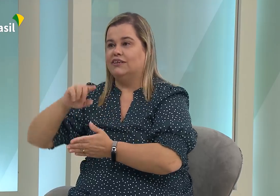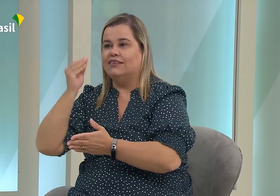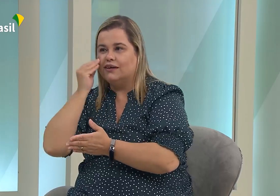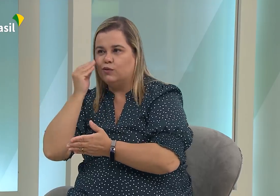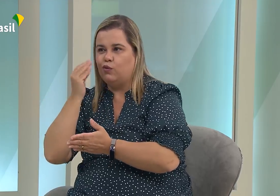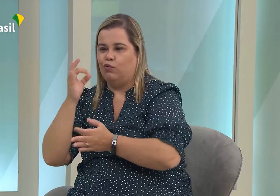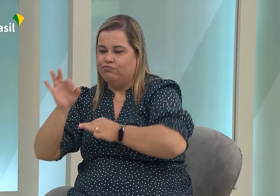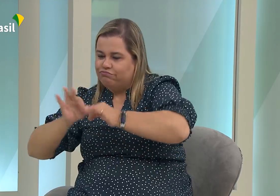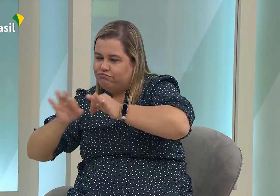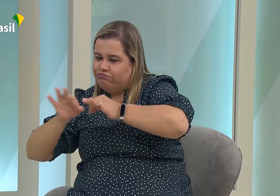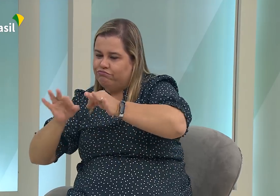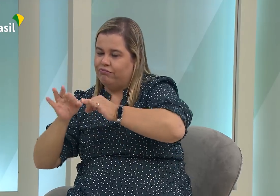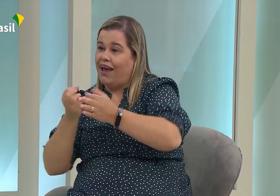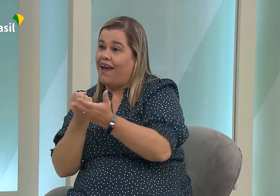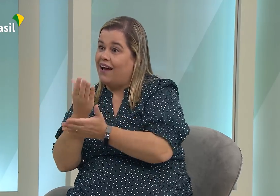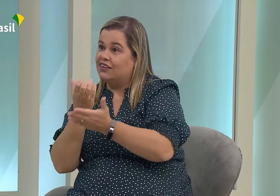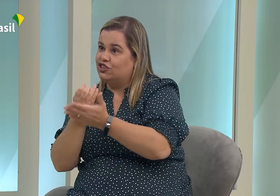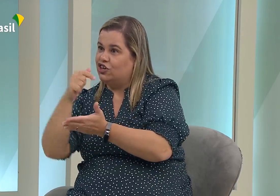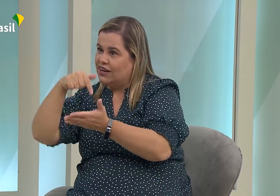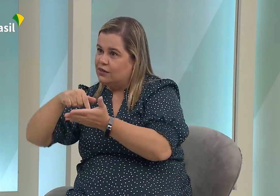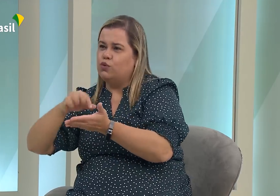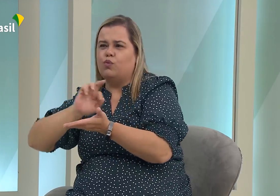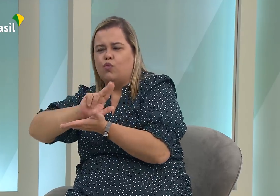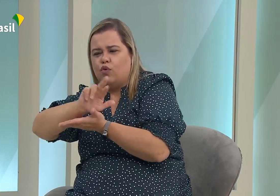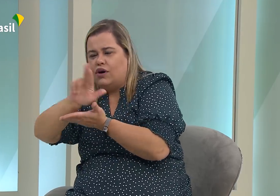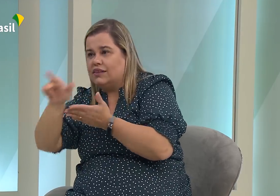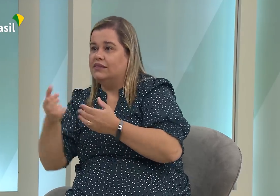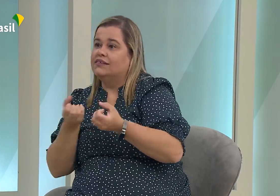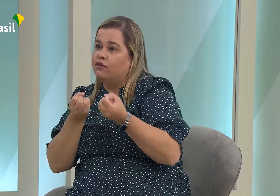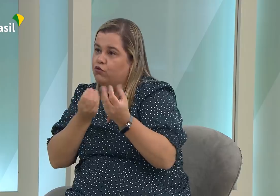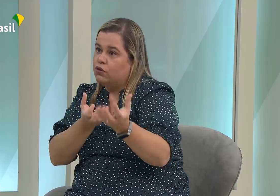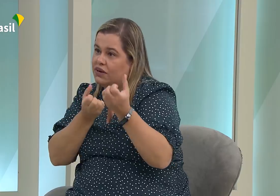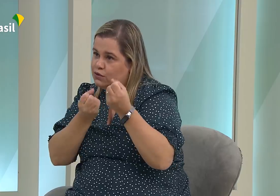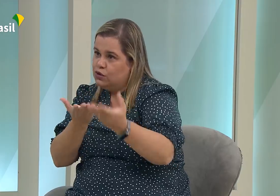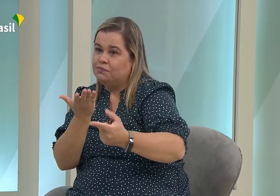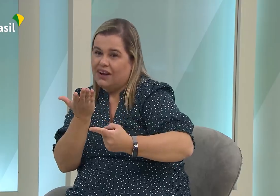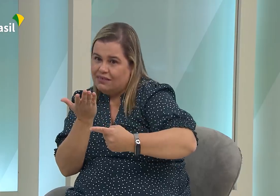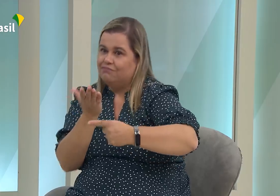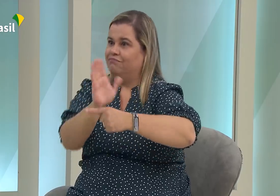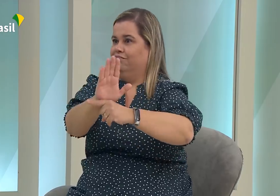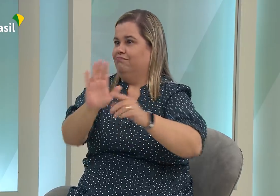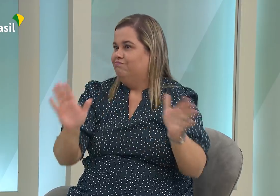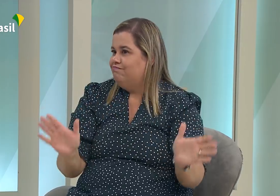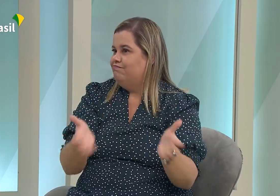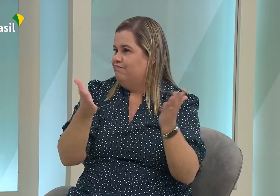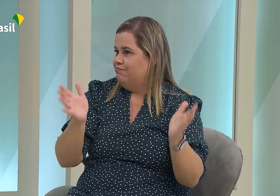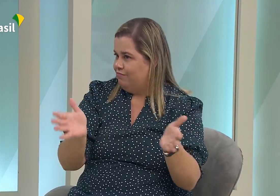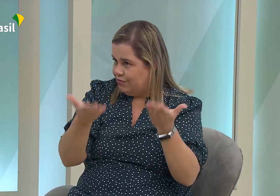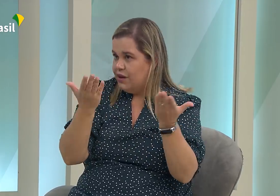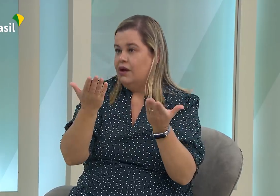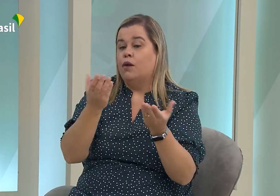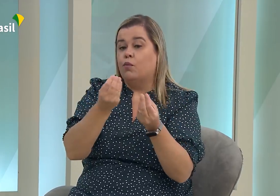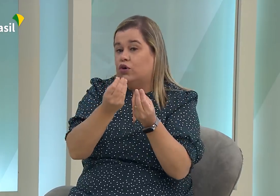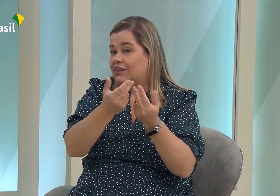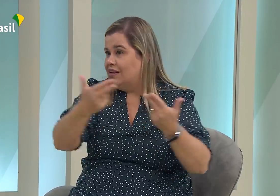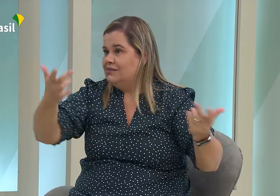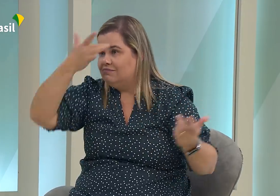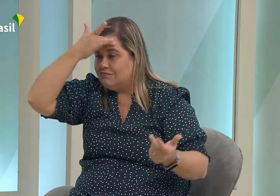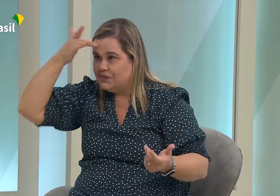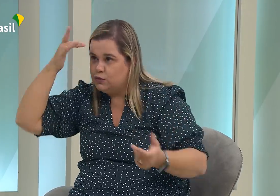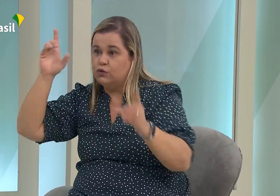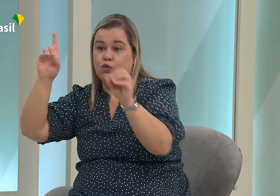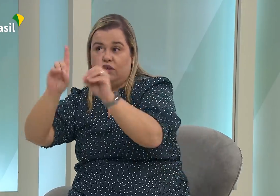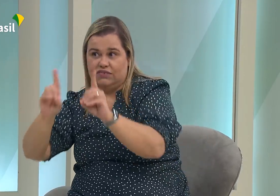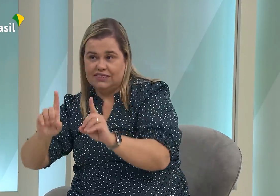Então foram muitos desafios em que a gente tentou sanar. Então fizemos cartilhas com informações para auxiliar nesse período